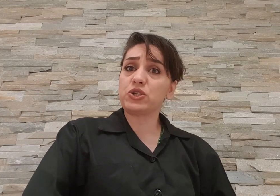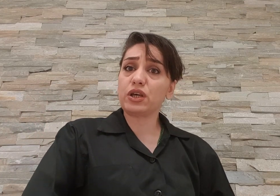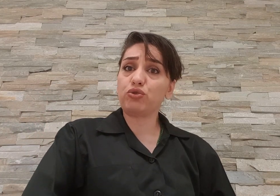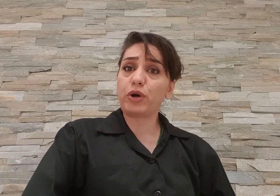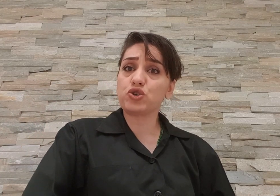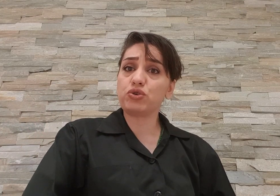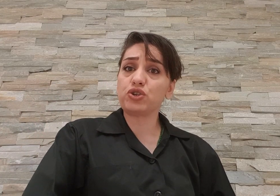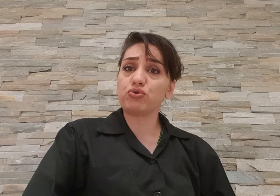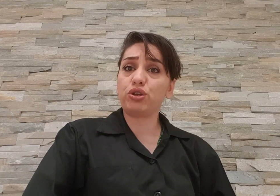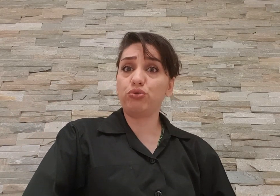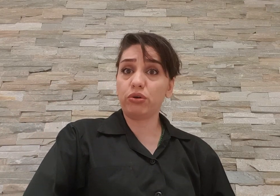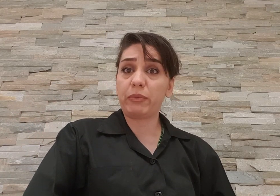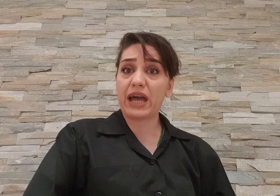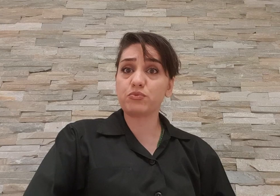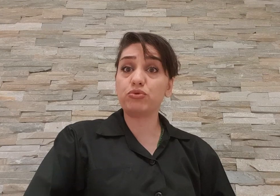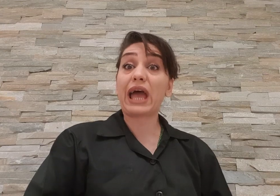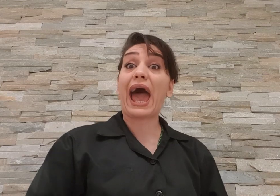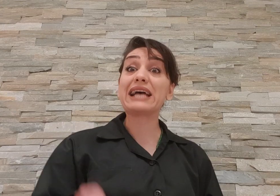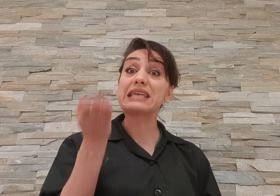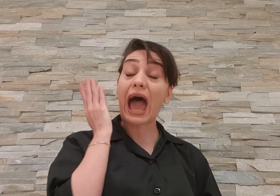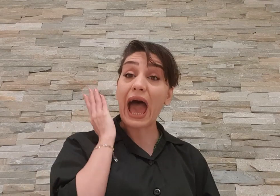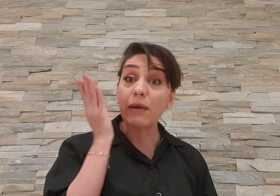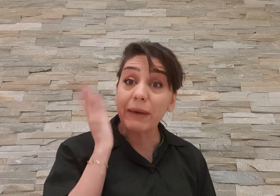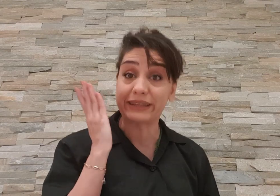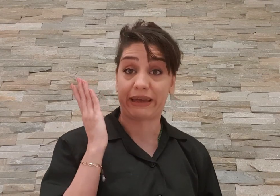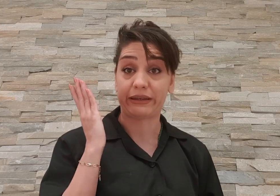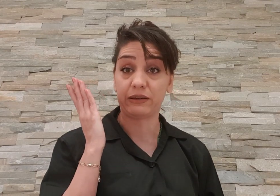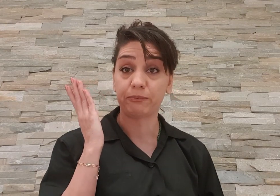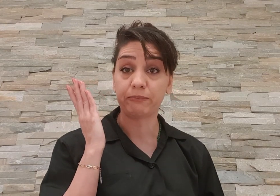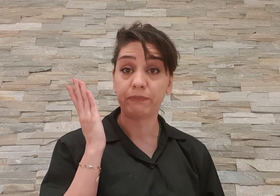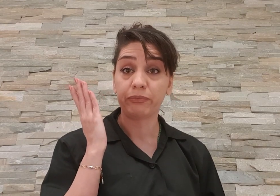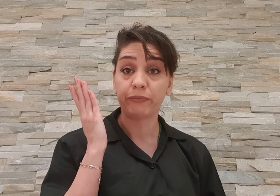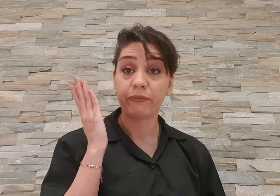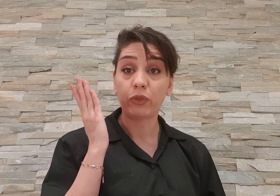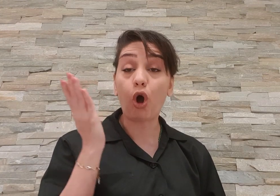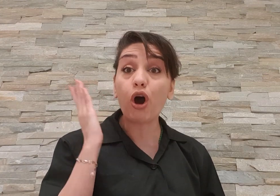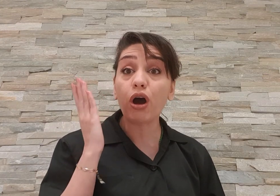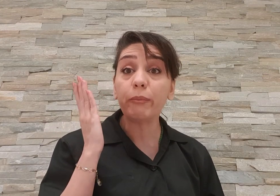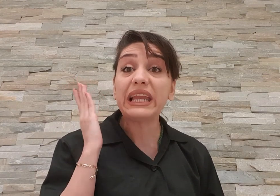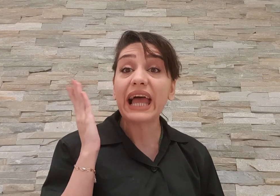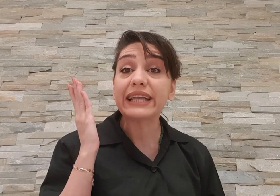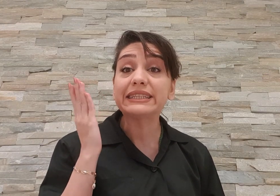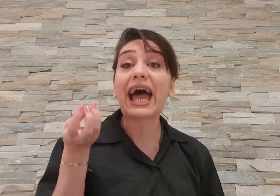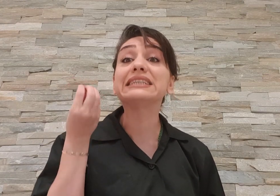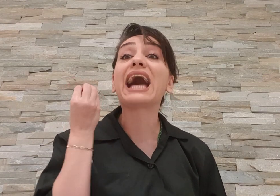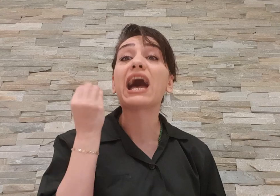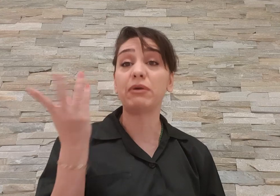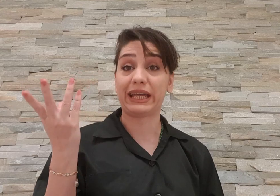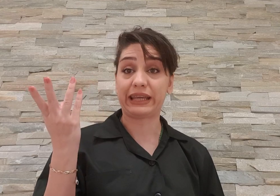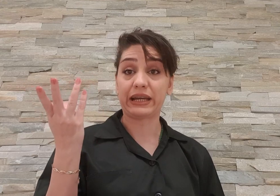چیزهایی که تو بازجوی نشون دادین دروغ محص بود از همه بدتر آقا ملت از همه بدتر